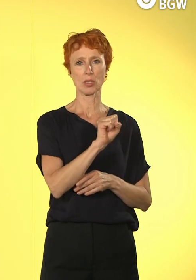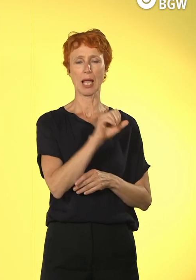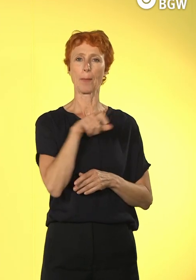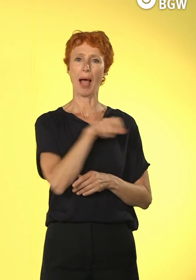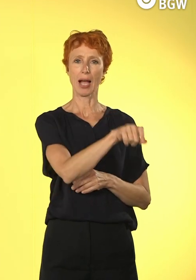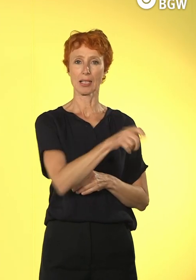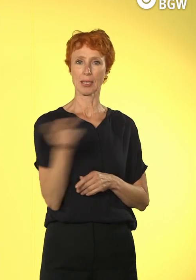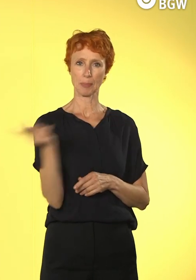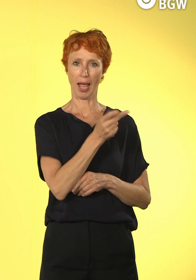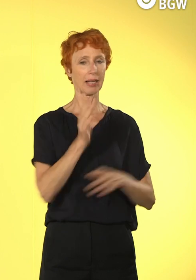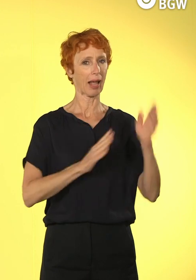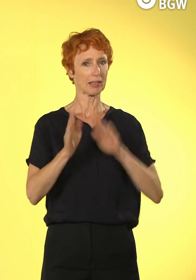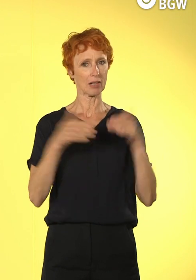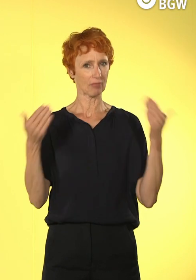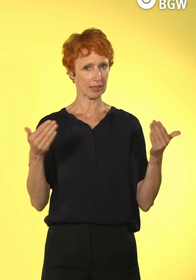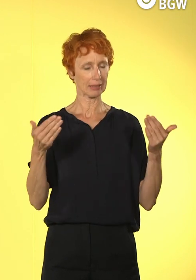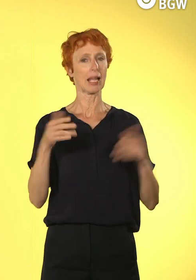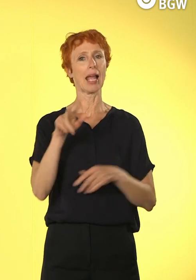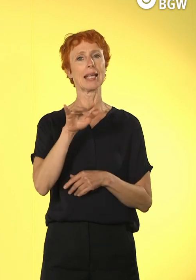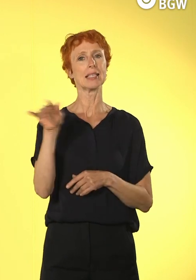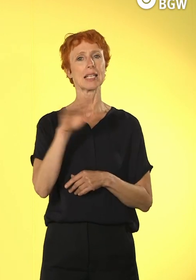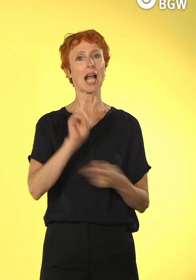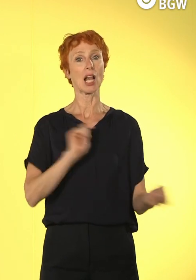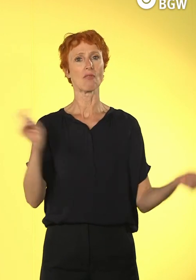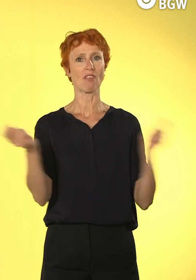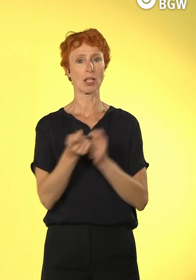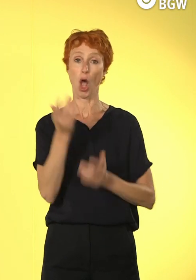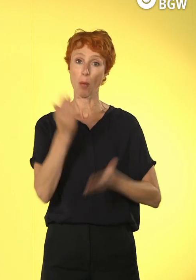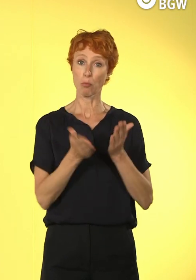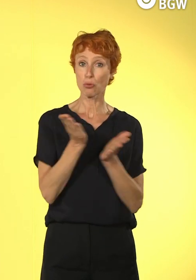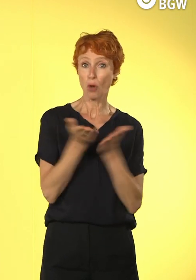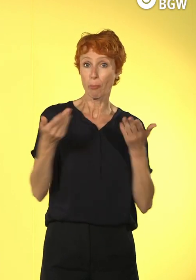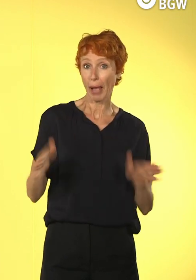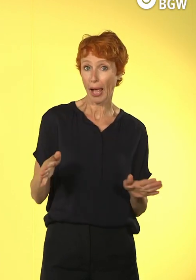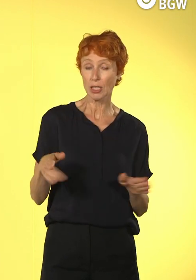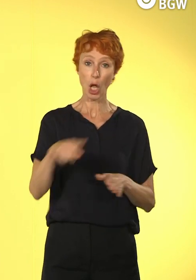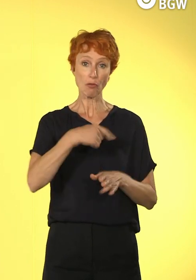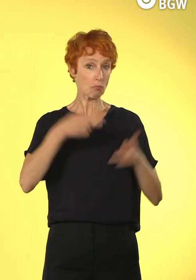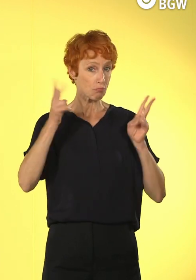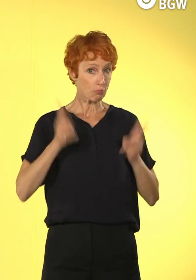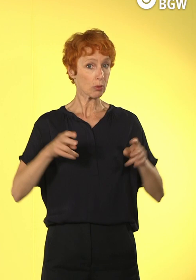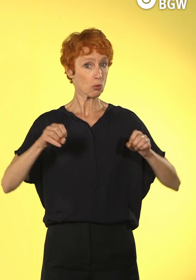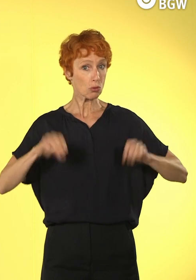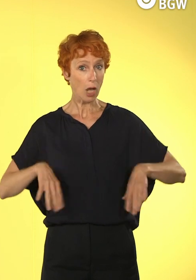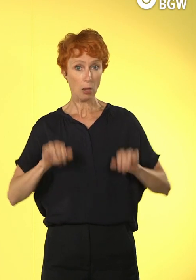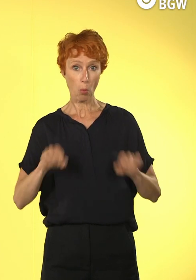heute etwas vom digitalen Wandel. Sind wir dafür eigentlich schon bereit? Sind wir ready to go?